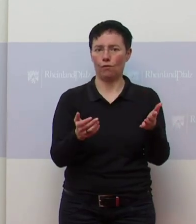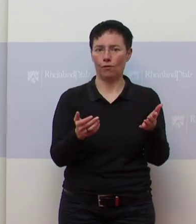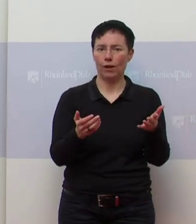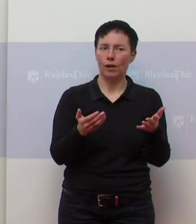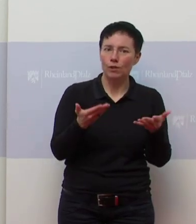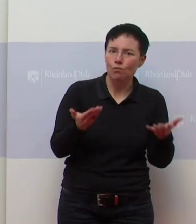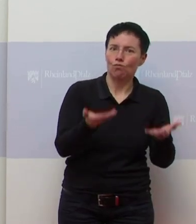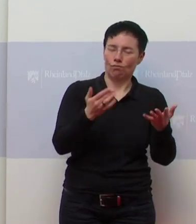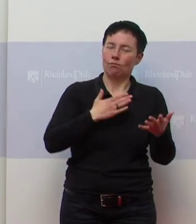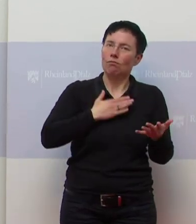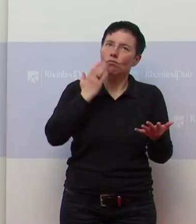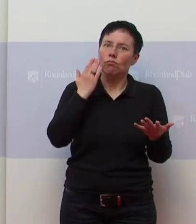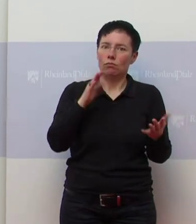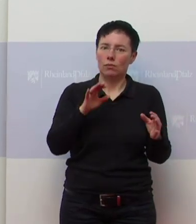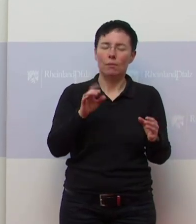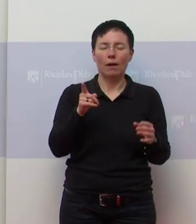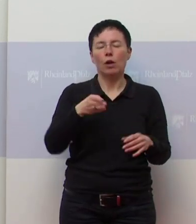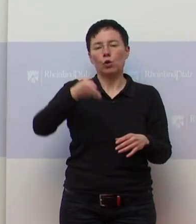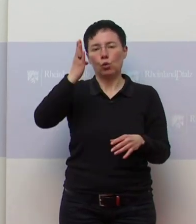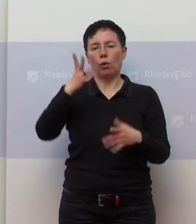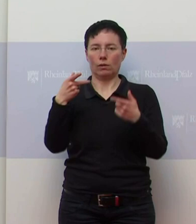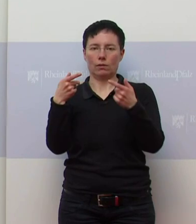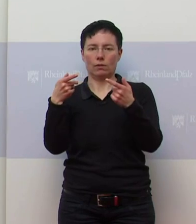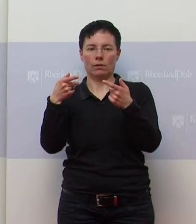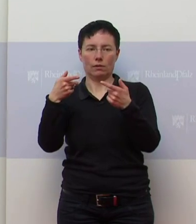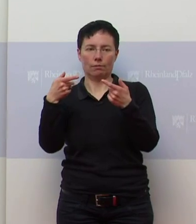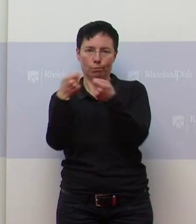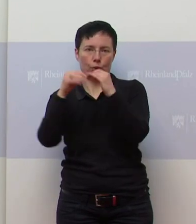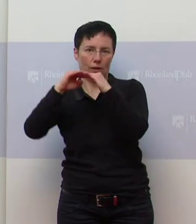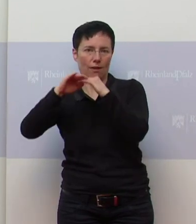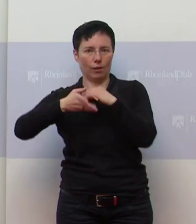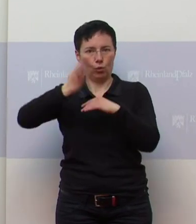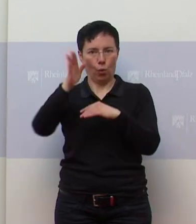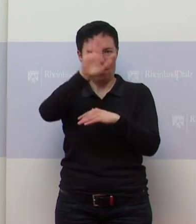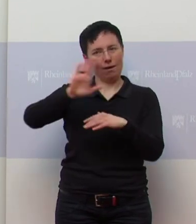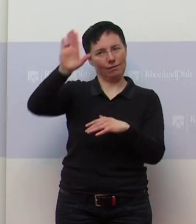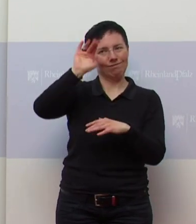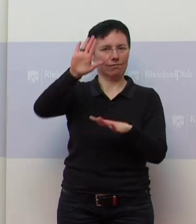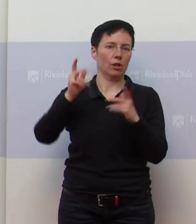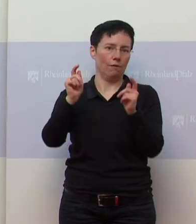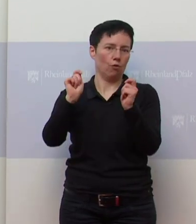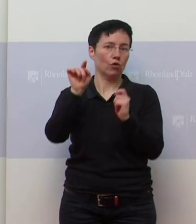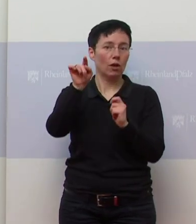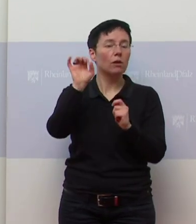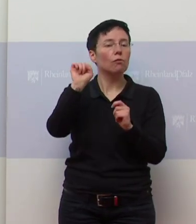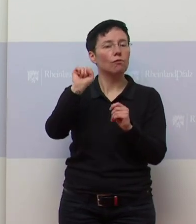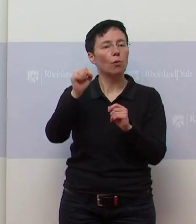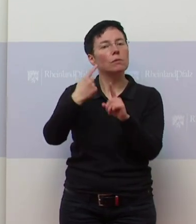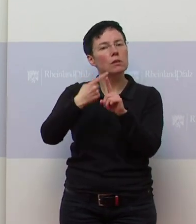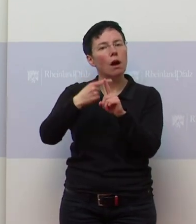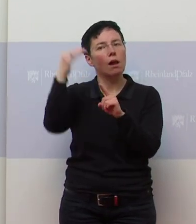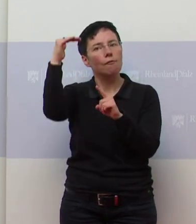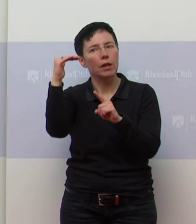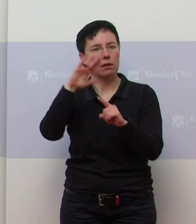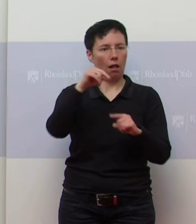sind am Ende, aber es war eigentlich ein Vorschluss der Nordländer, das muss man schon sagen. Die haben ja eigentlich teilweise auch noch niedrigere Inzidenzen als